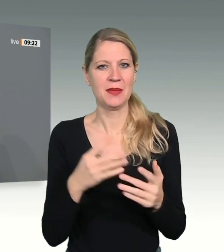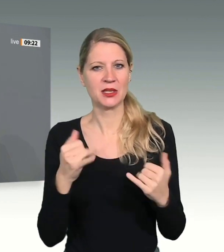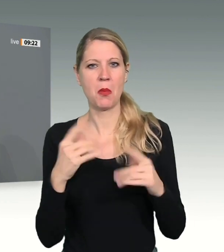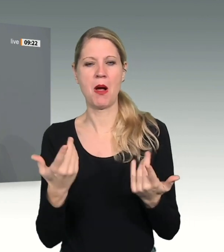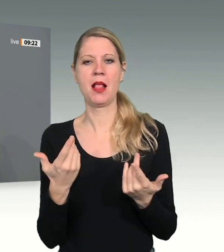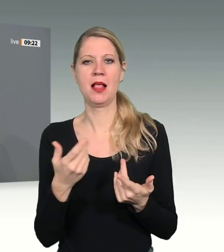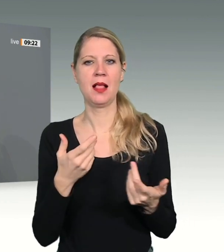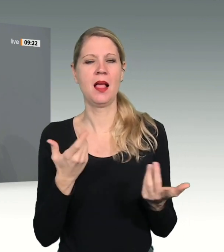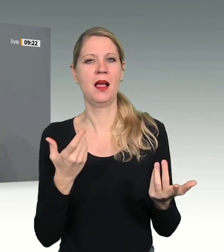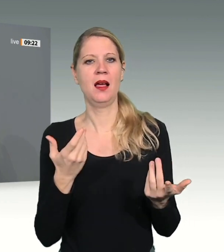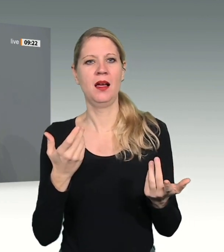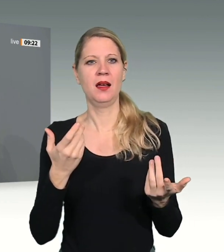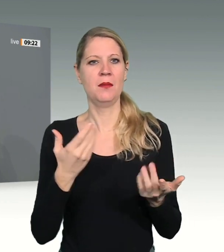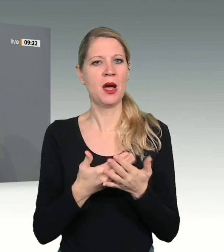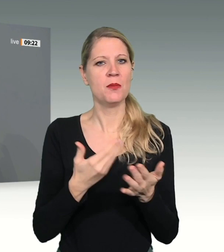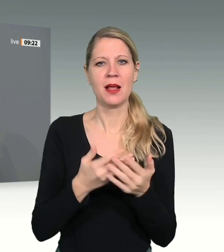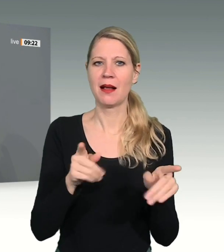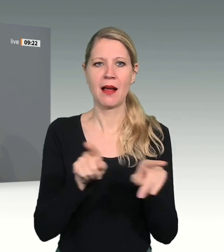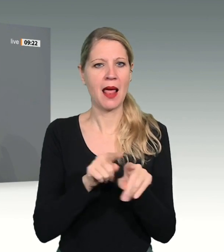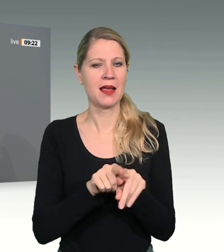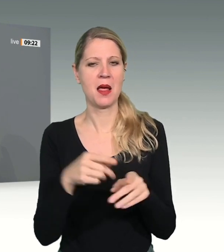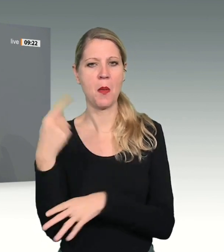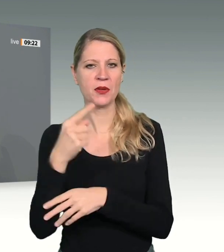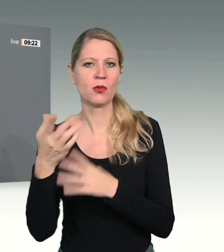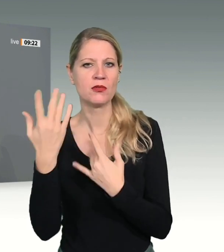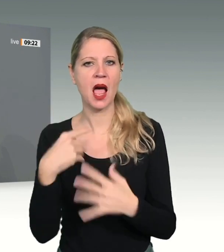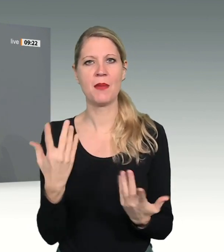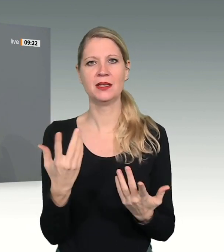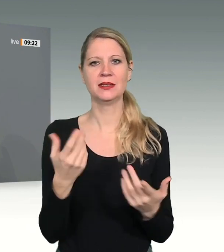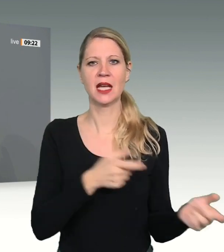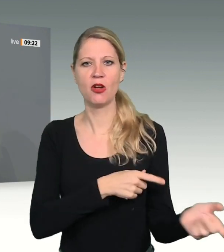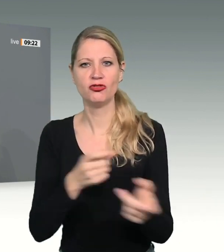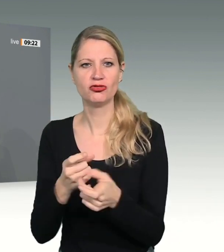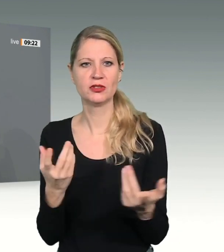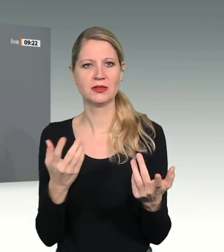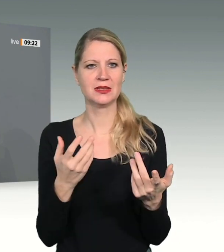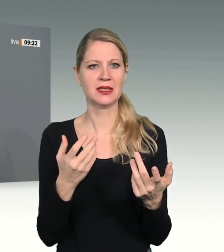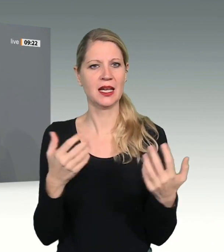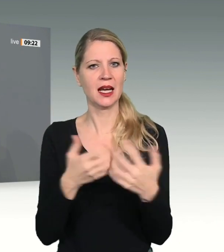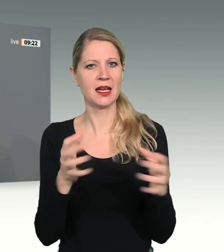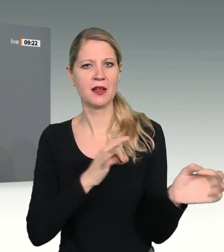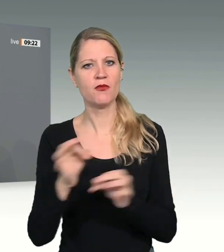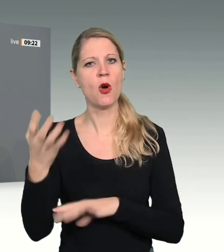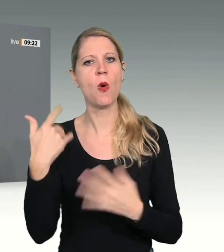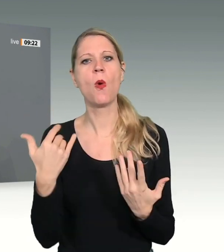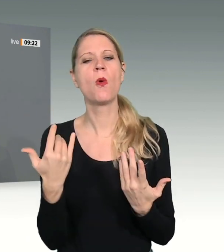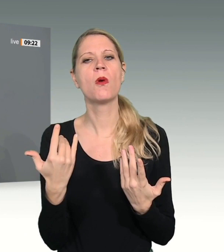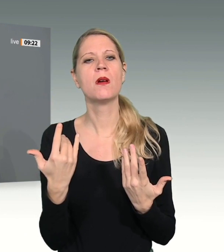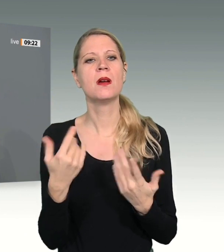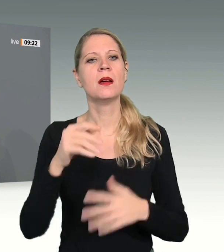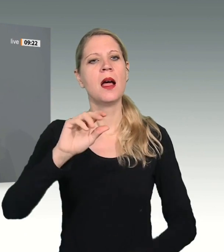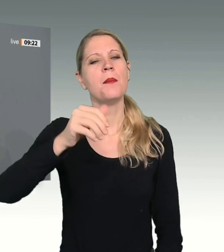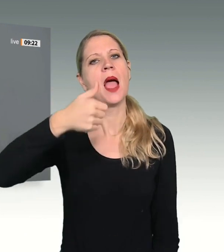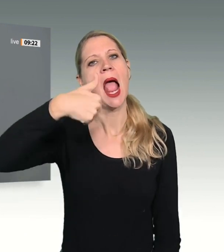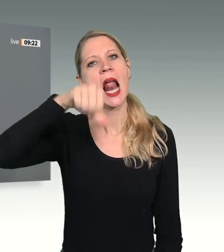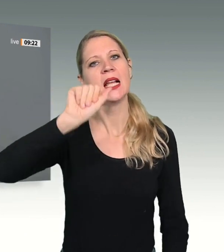auf das World Trade Center erfahren. Die Sicherheit der Bundesrepublik Deutschland wurde danach, um Peter Struck zu zitieren, am